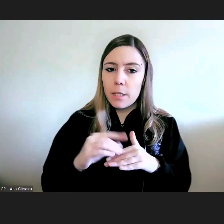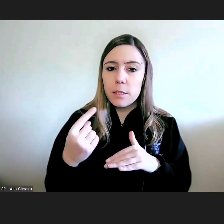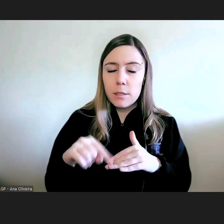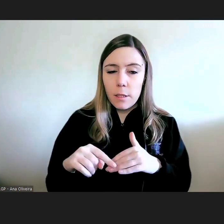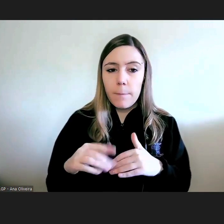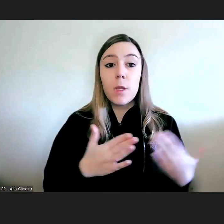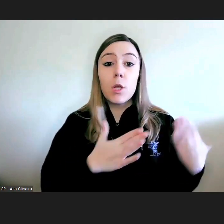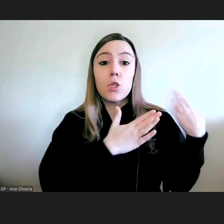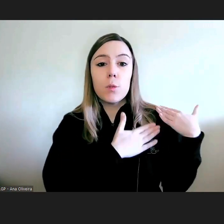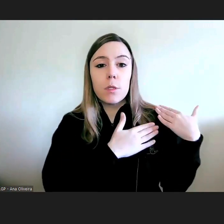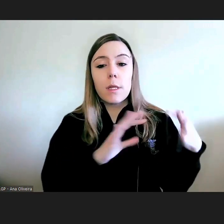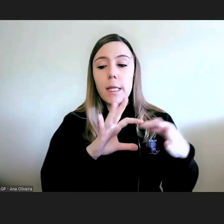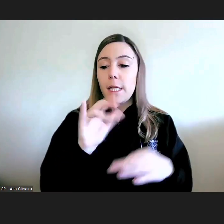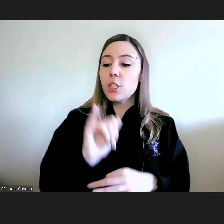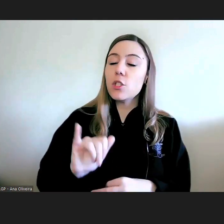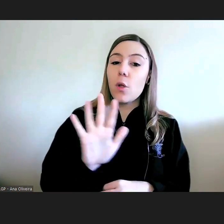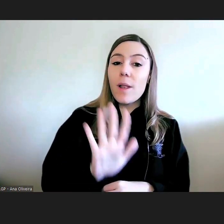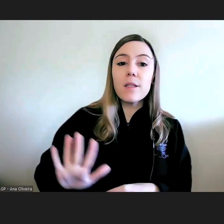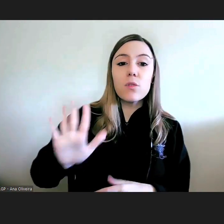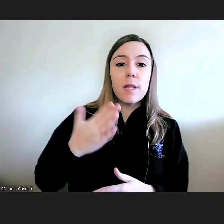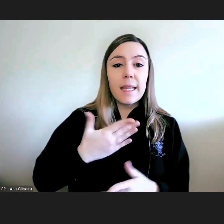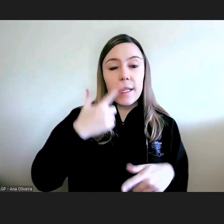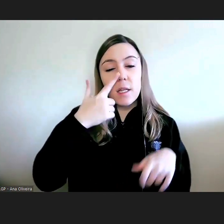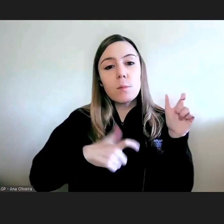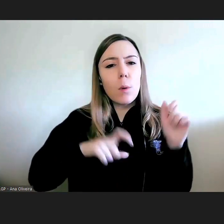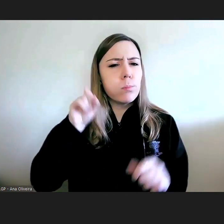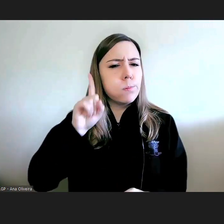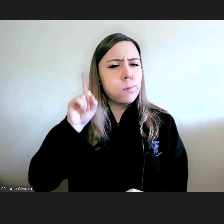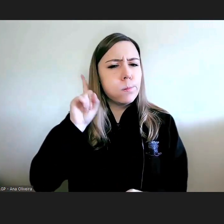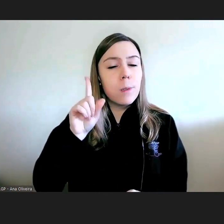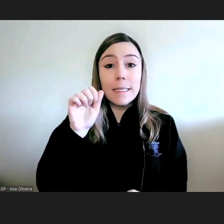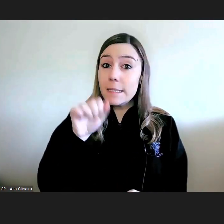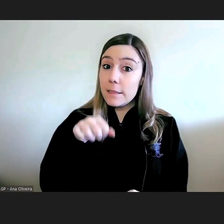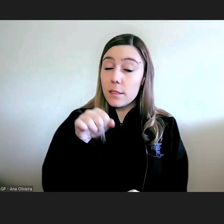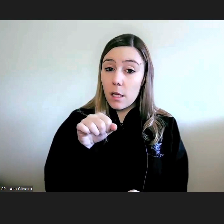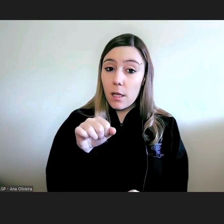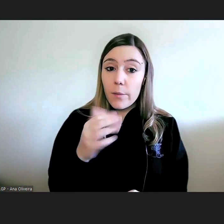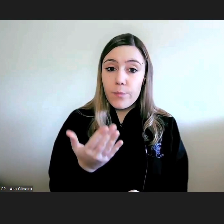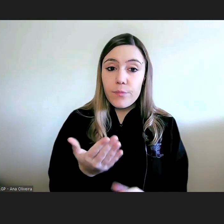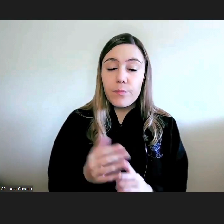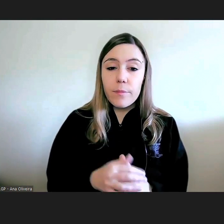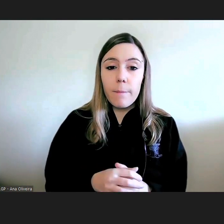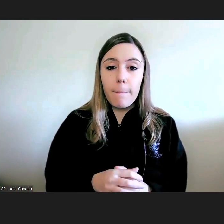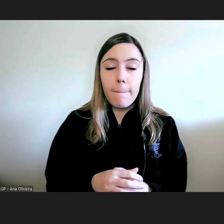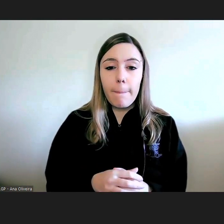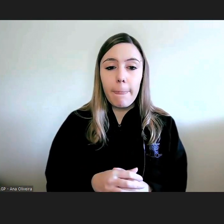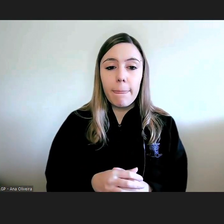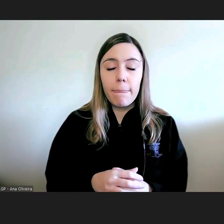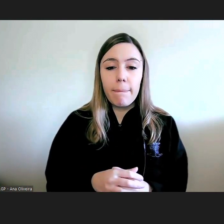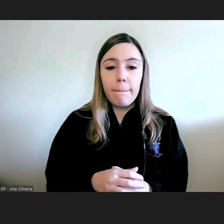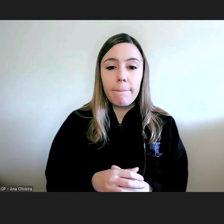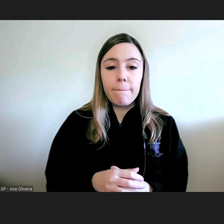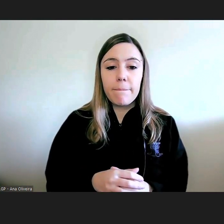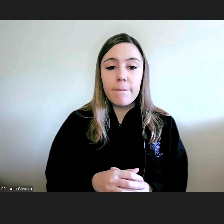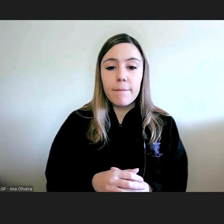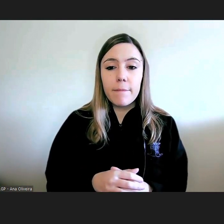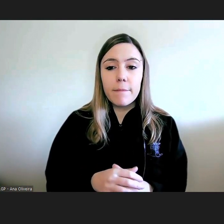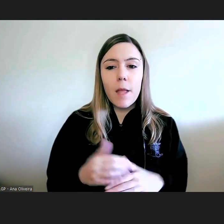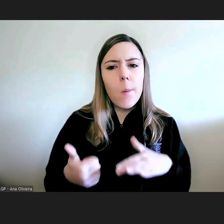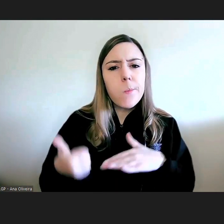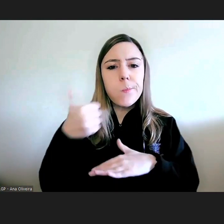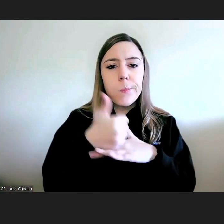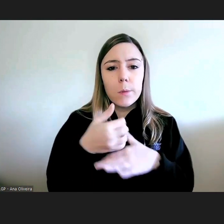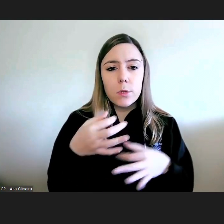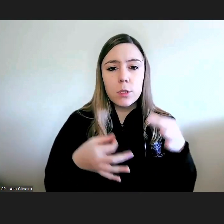papel enquanto instituição nacional de direitos humanos é muito importante está presente a provedoria está ciente